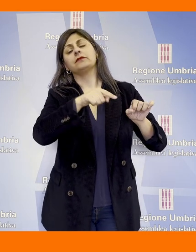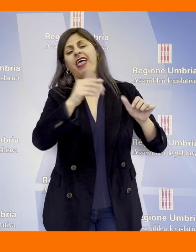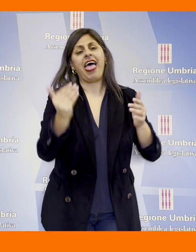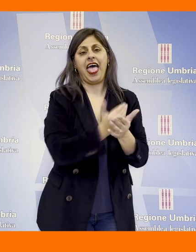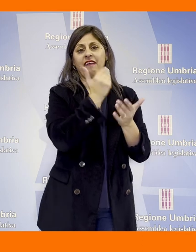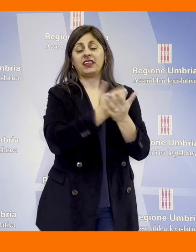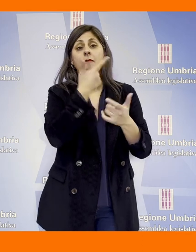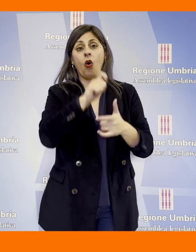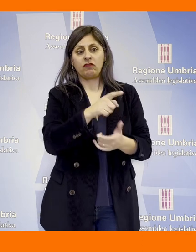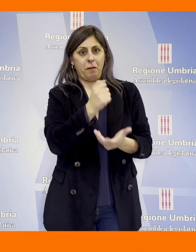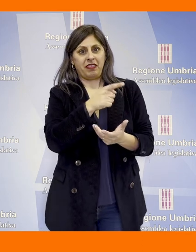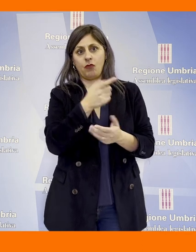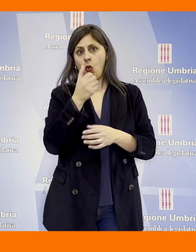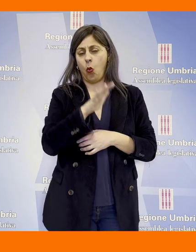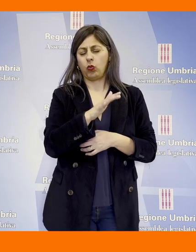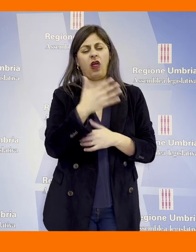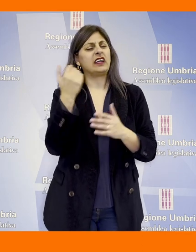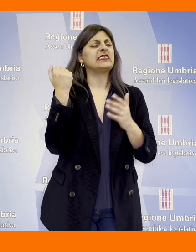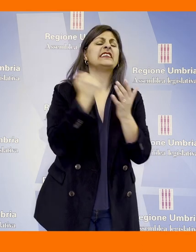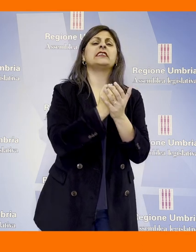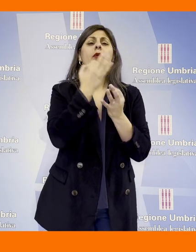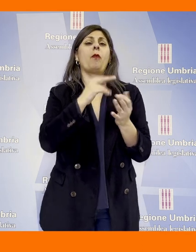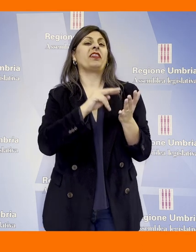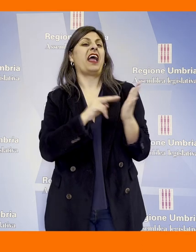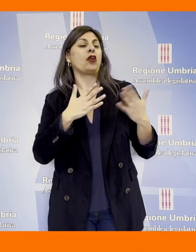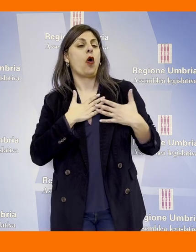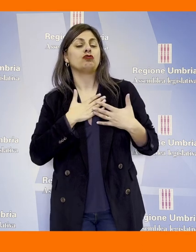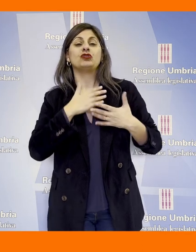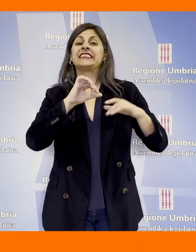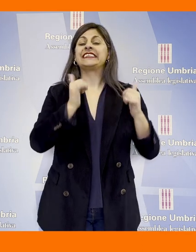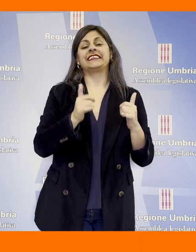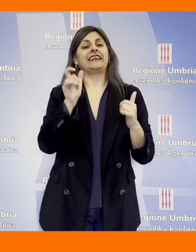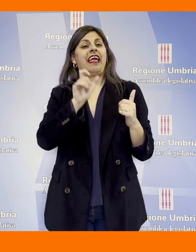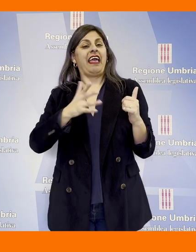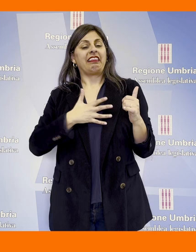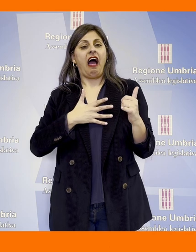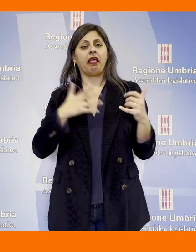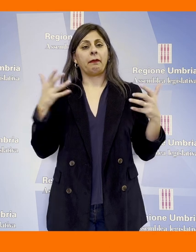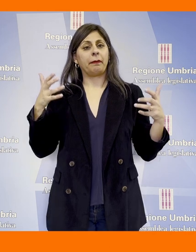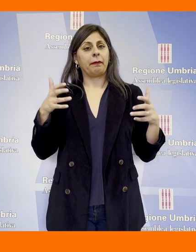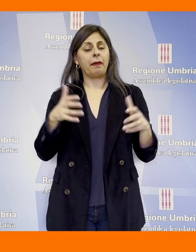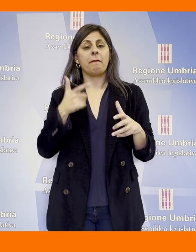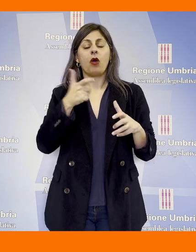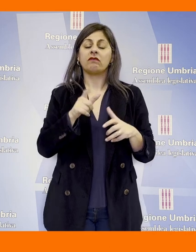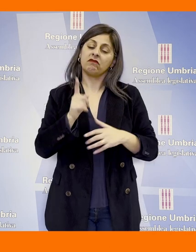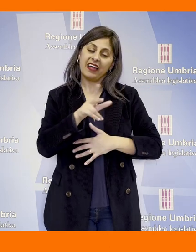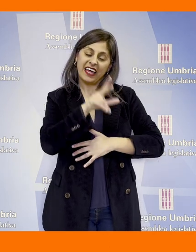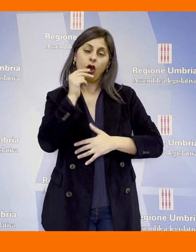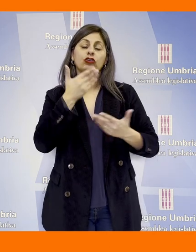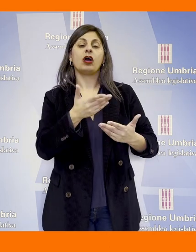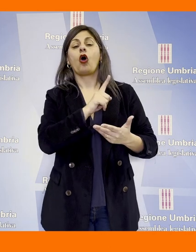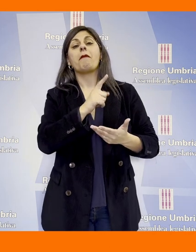vada disperso un patrimonio culturale simbolo della tecnologia e dello stile del nostro paese attraverso il